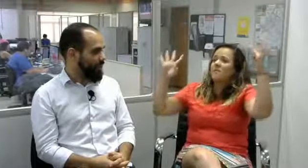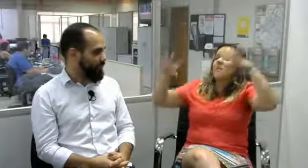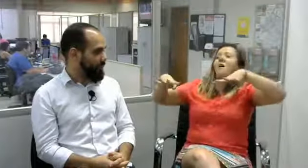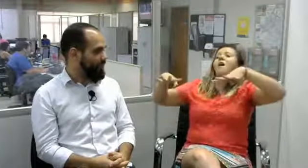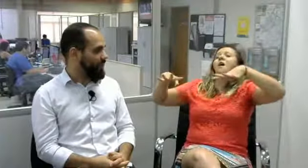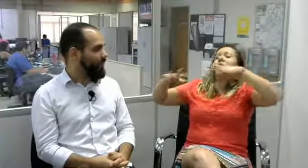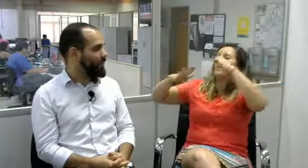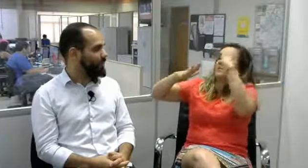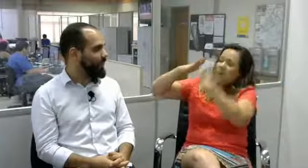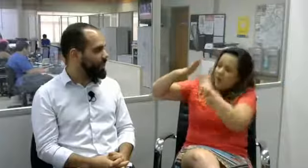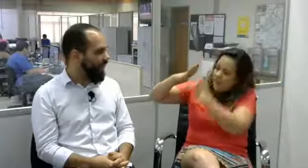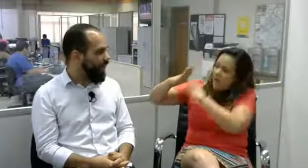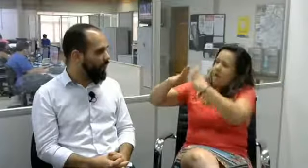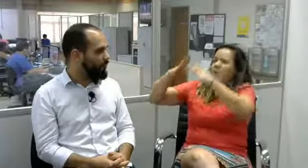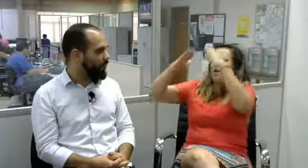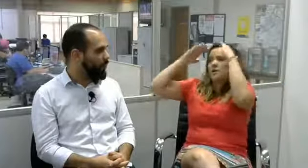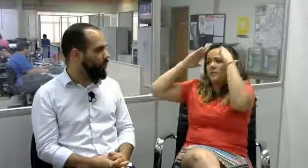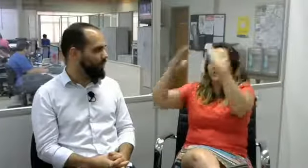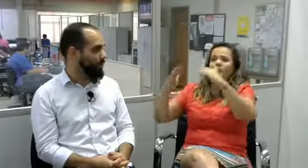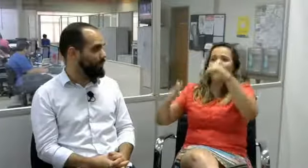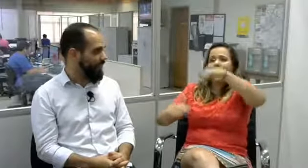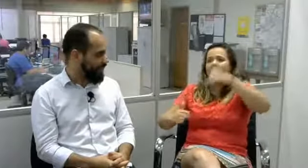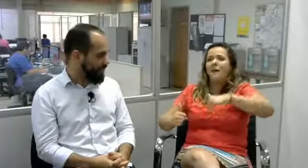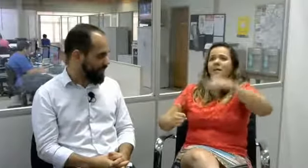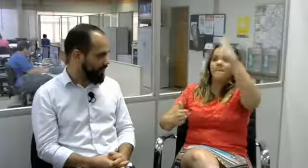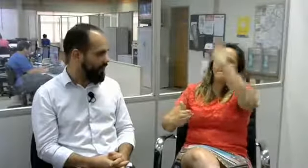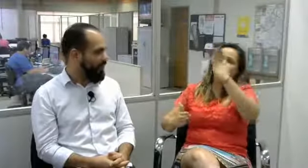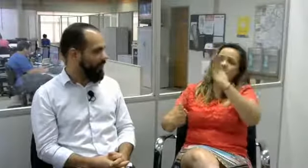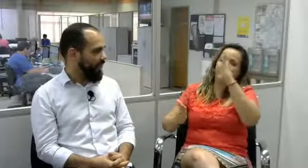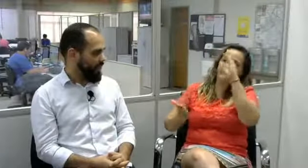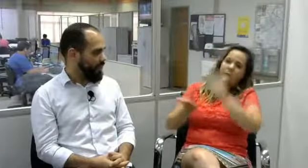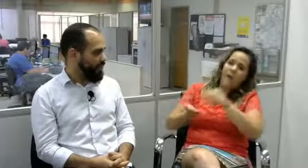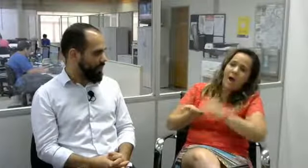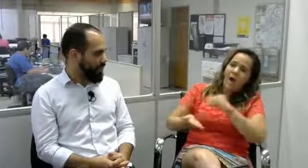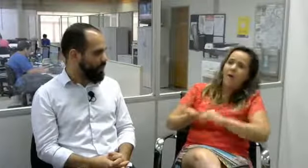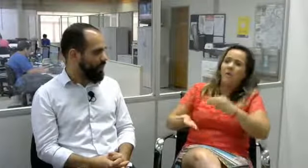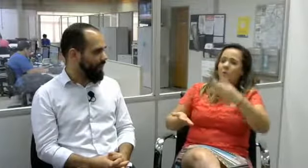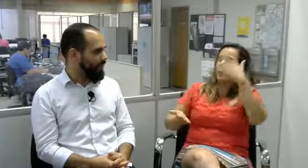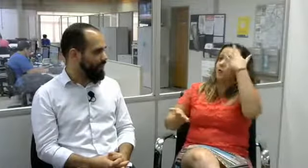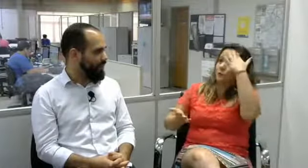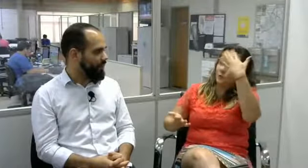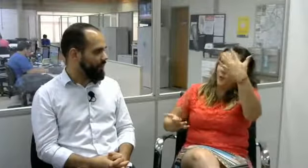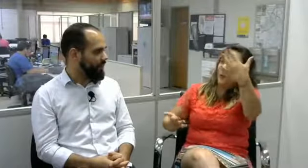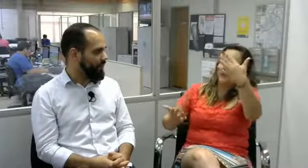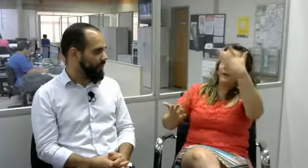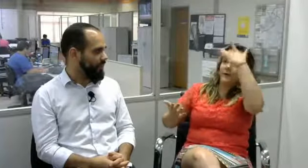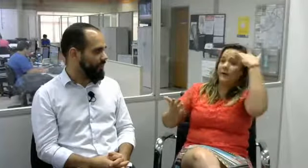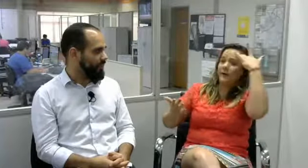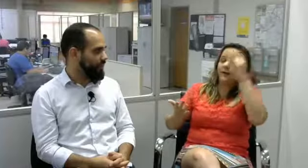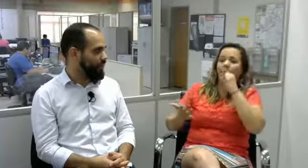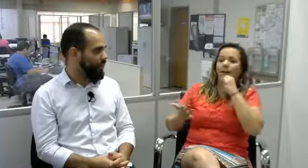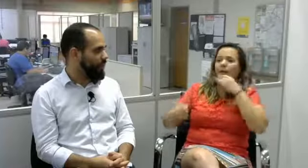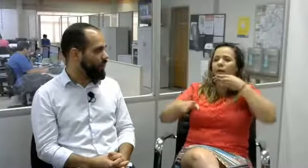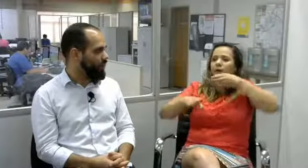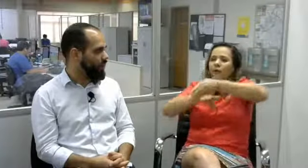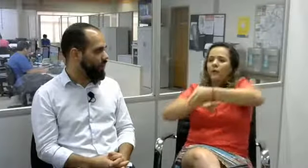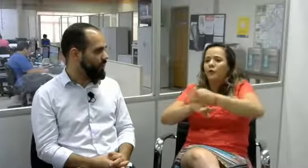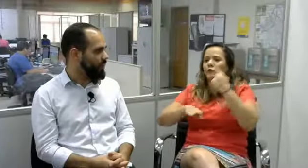pessoas precisam respeitar um pouco as empresas aqui no Brasil, ainda sonham com coisas que